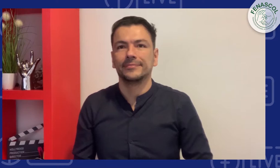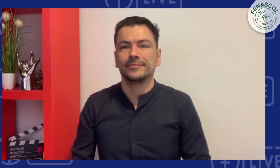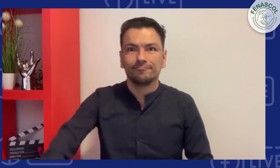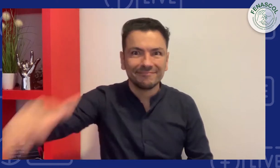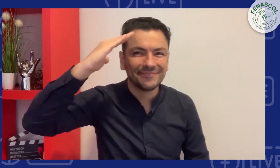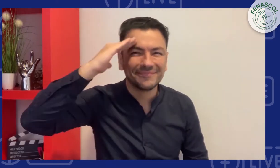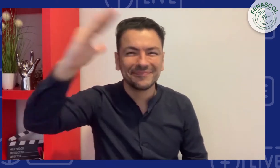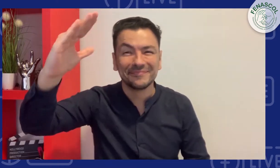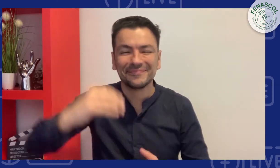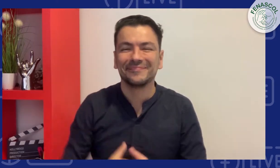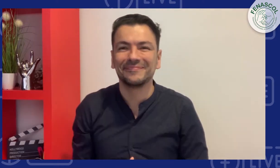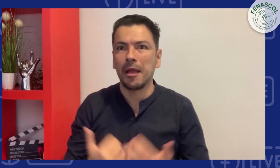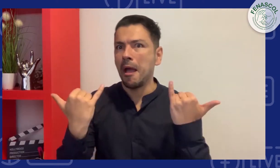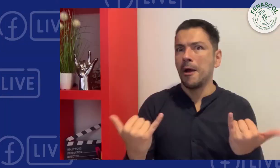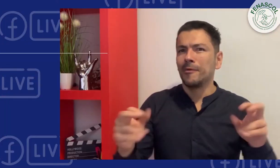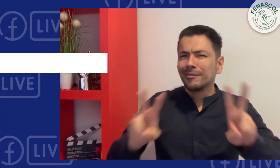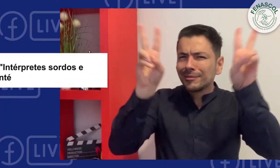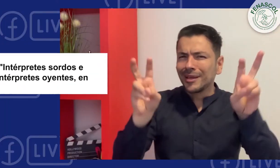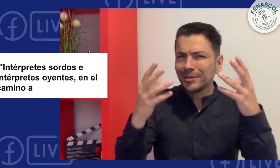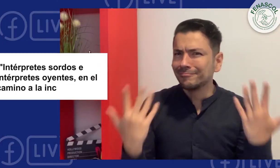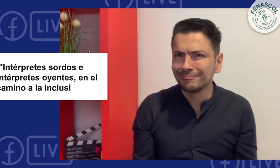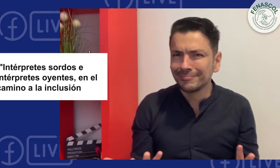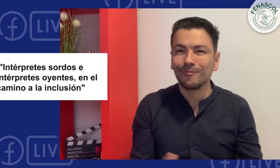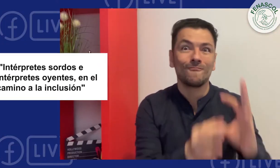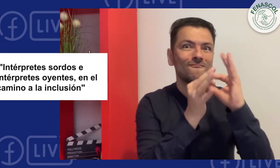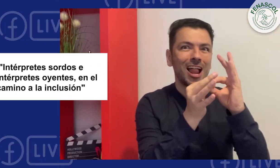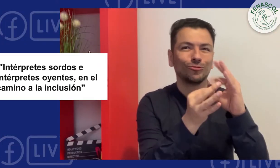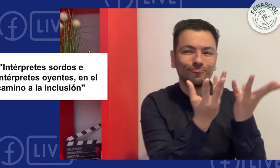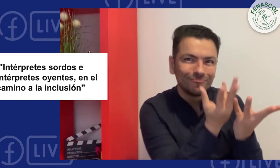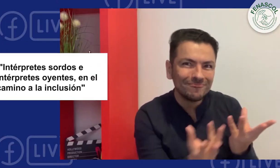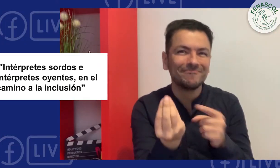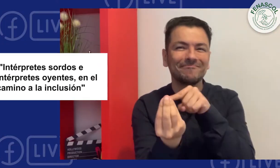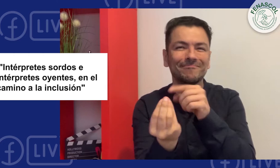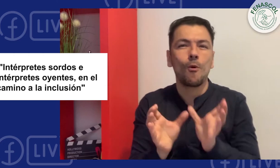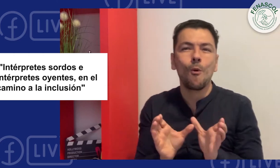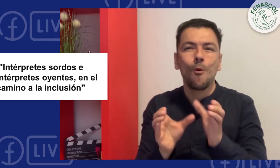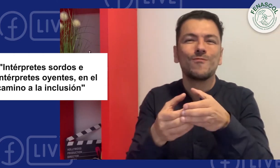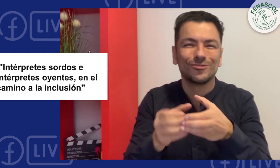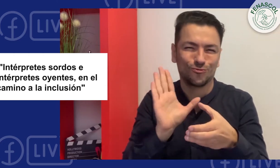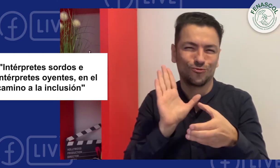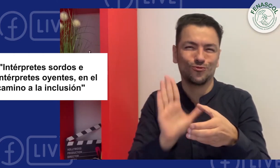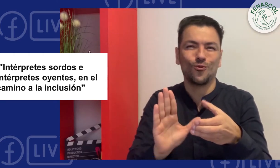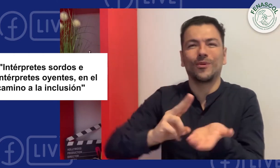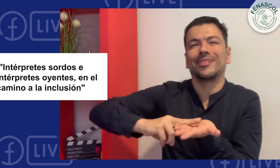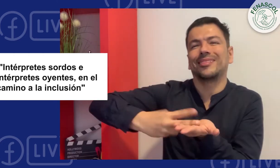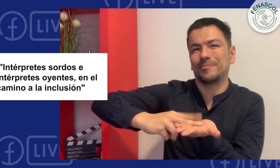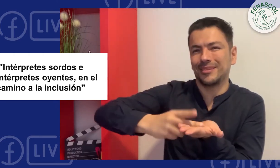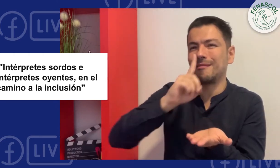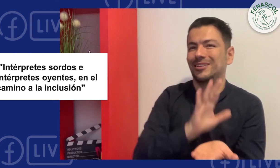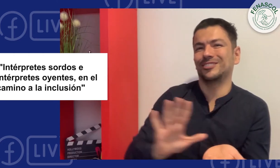Hola, hablaremos desde la Comisión Nacional